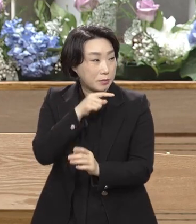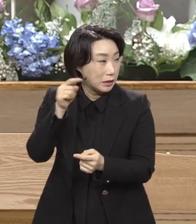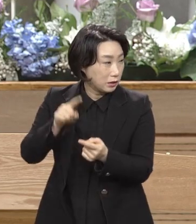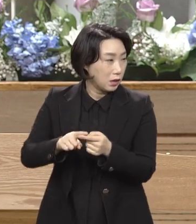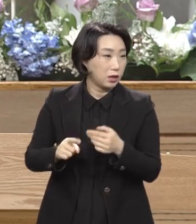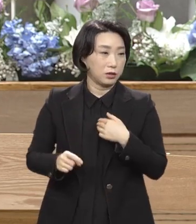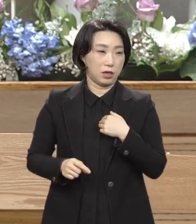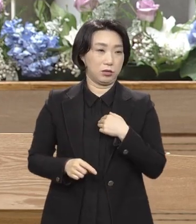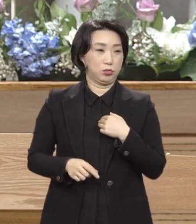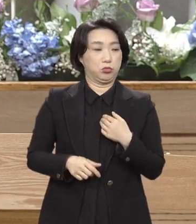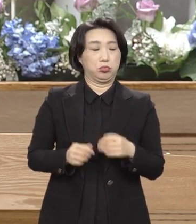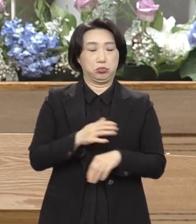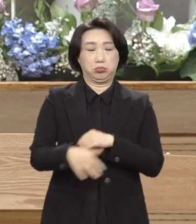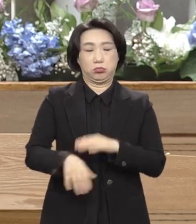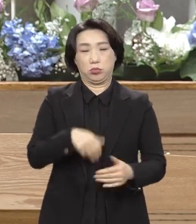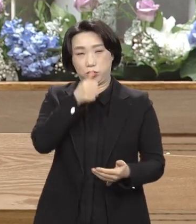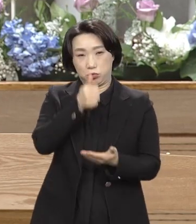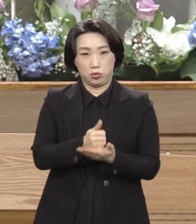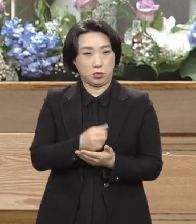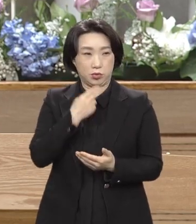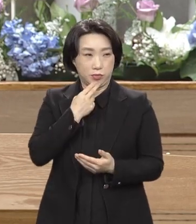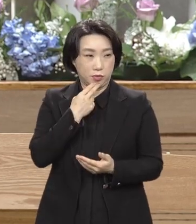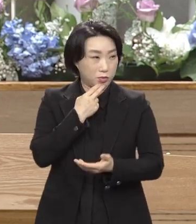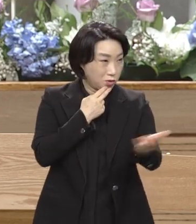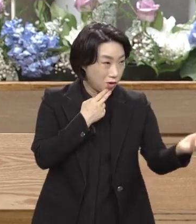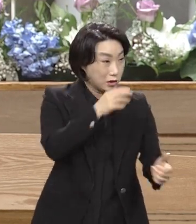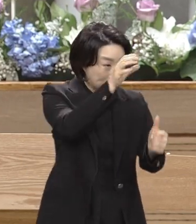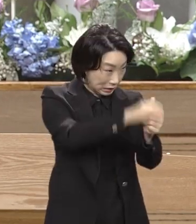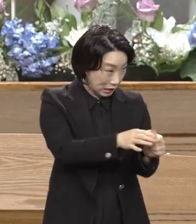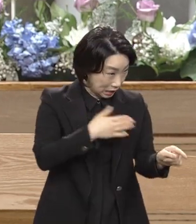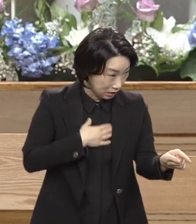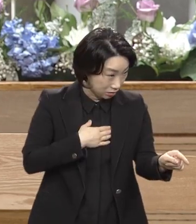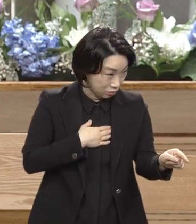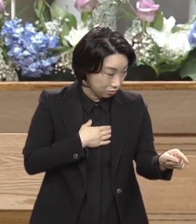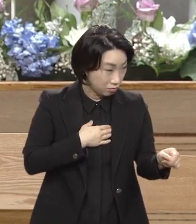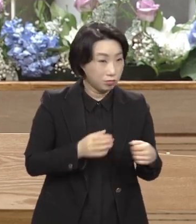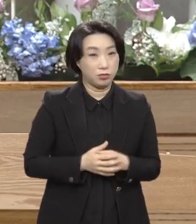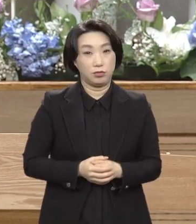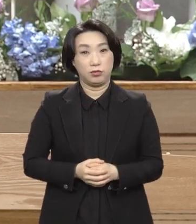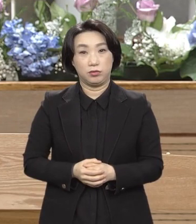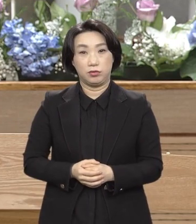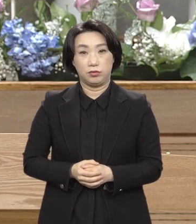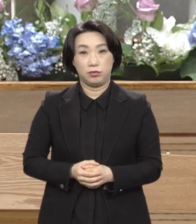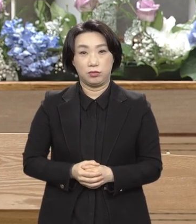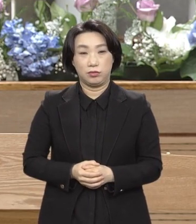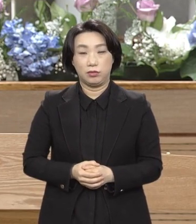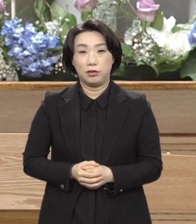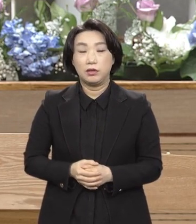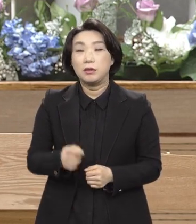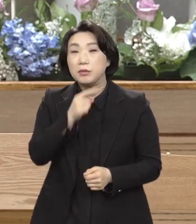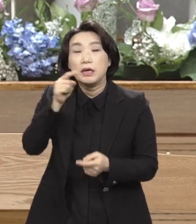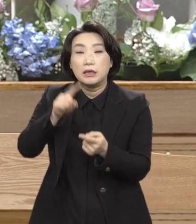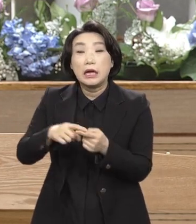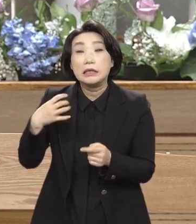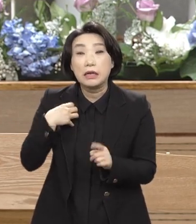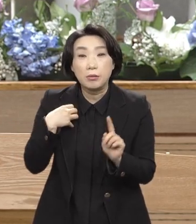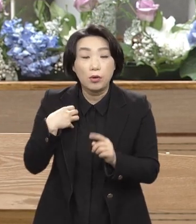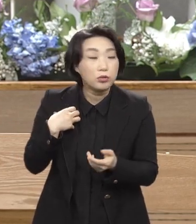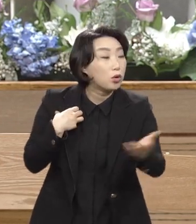나는 무제한이 너희가 당하라. 이 피에 대한 책임은 너희가 책임지라는